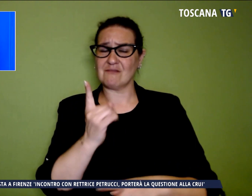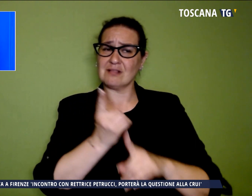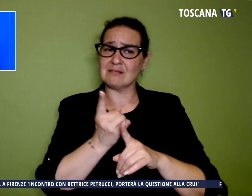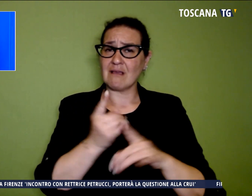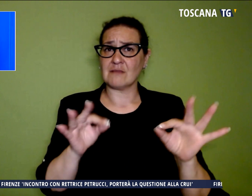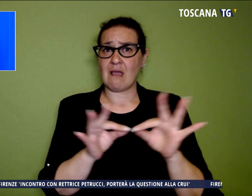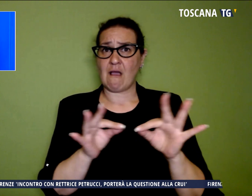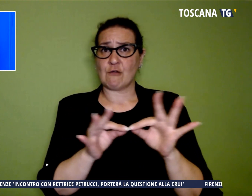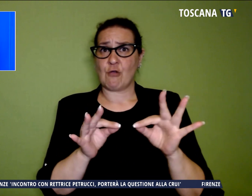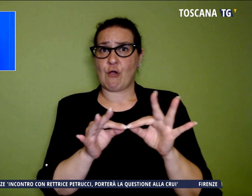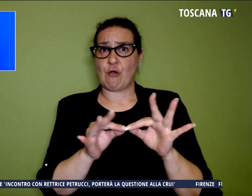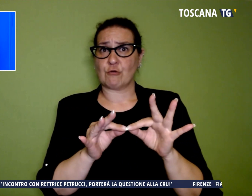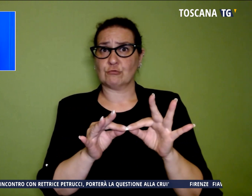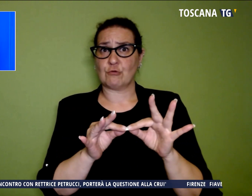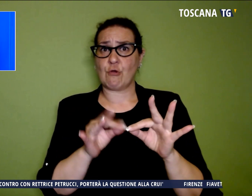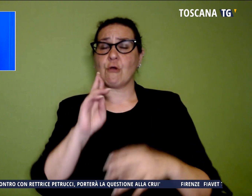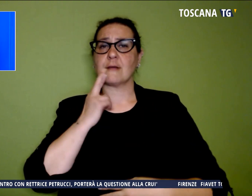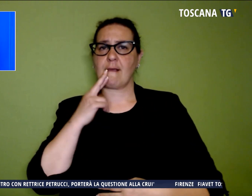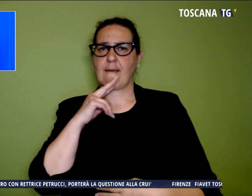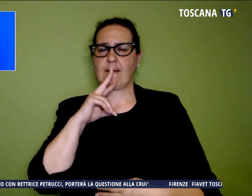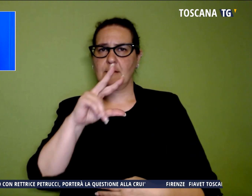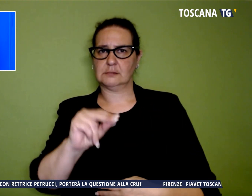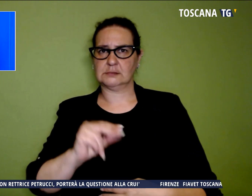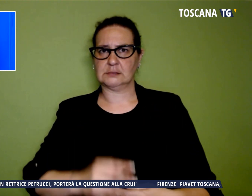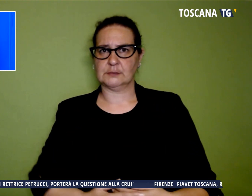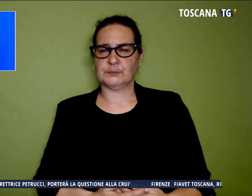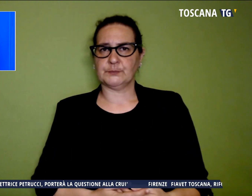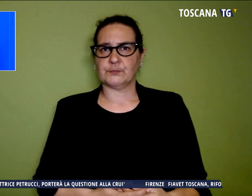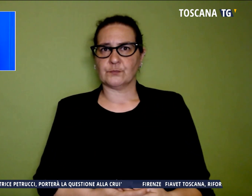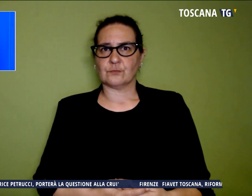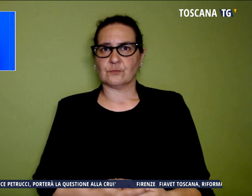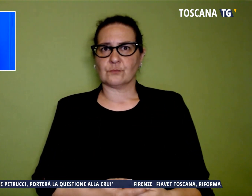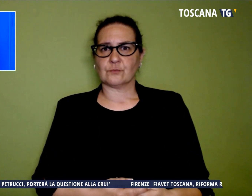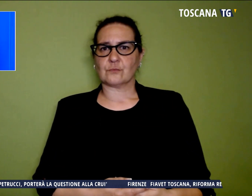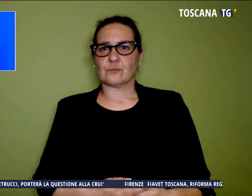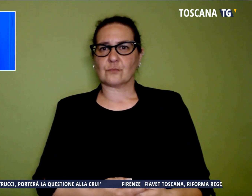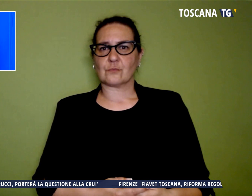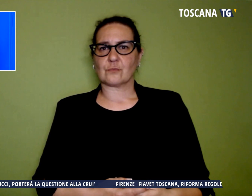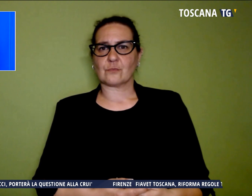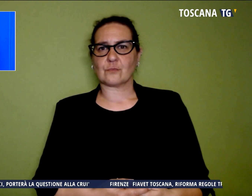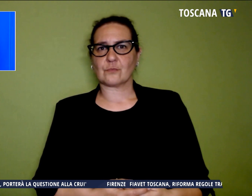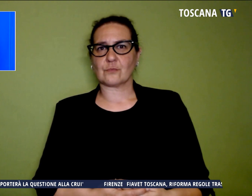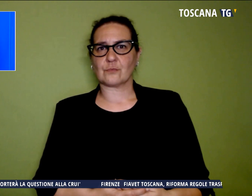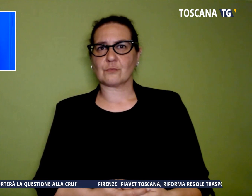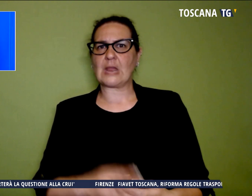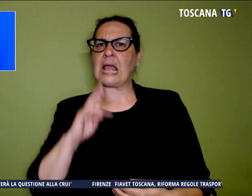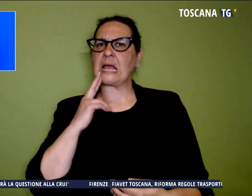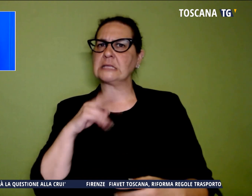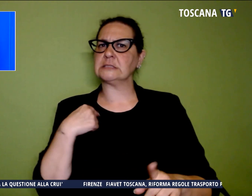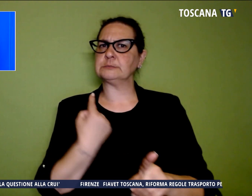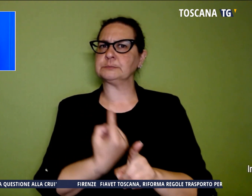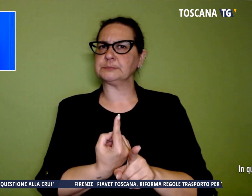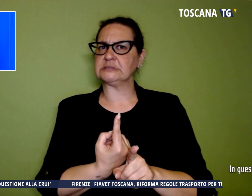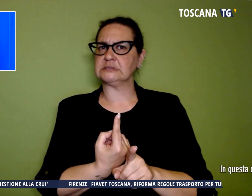concluso Matteo Renzi. E sempre Renzi si è occupato